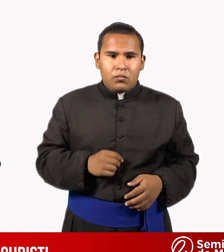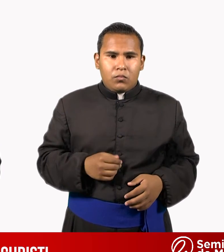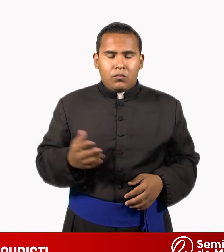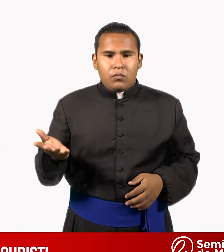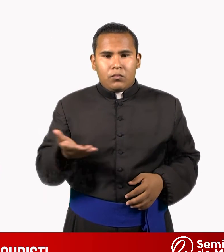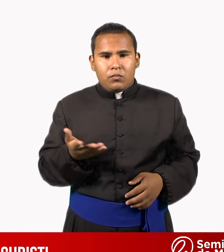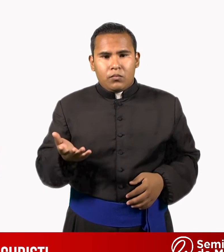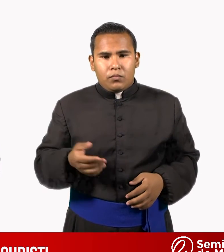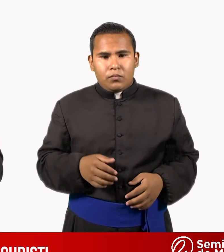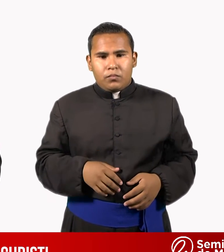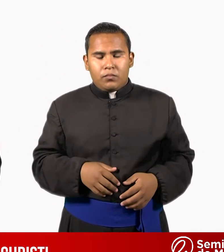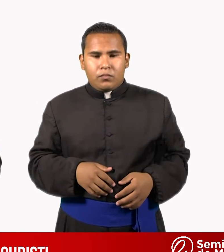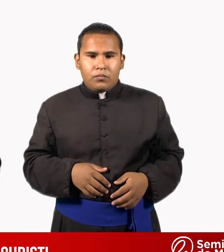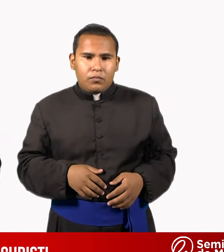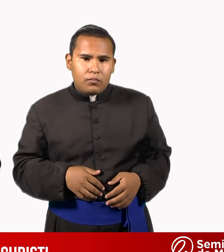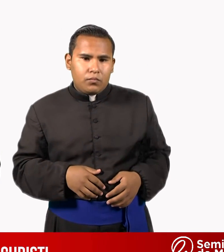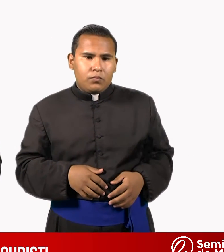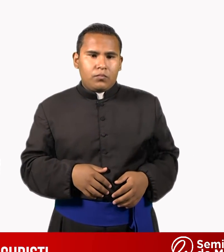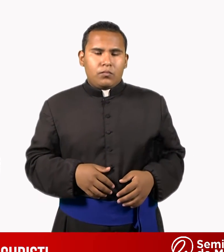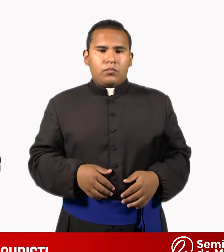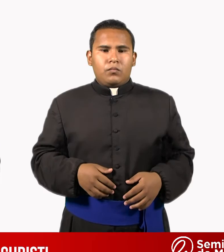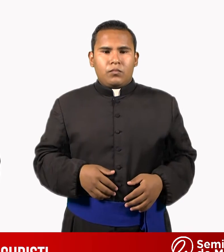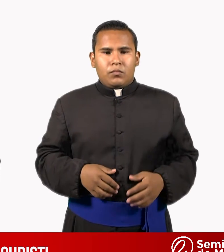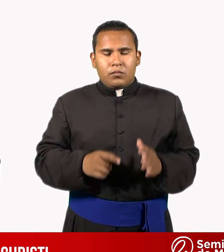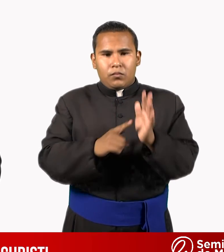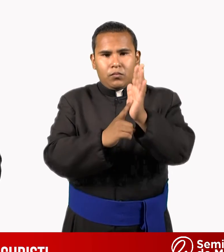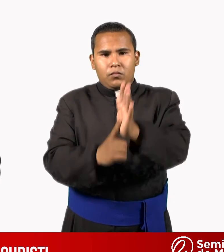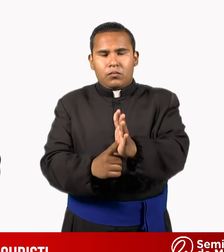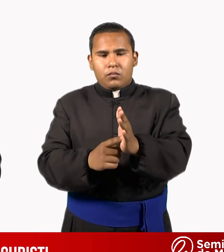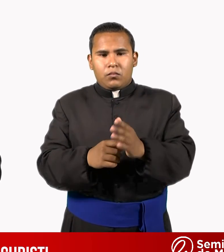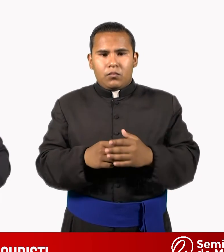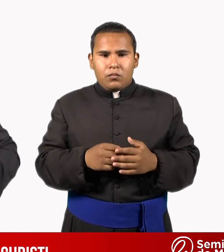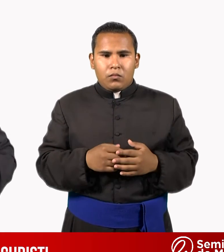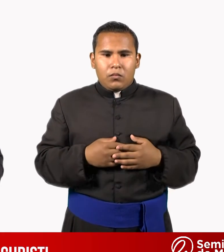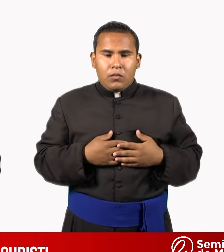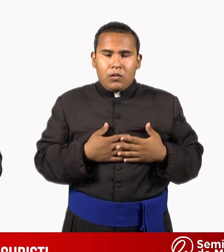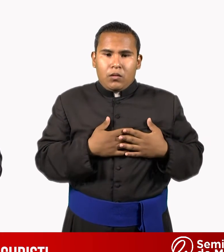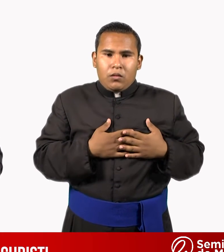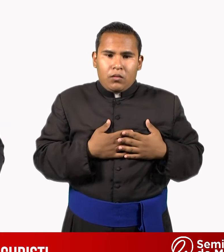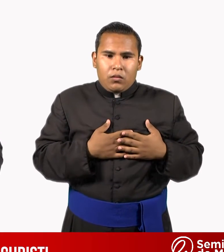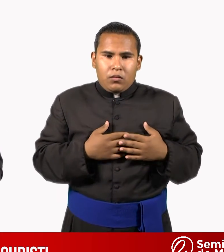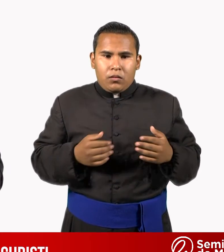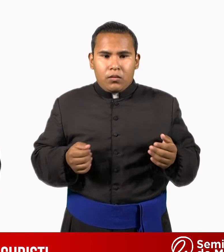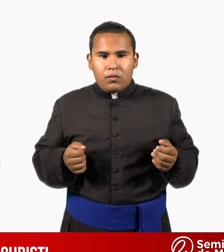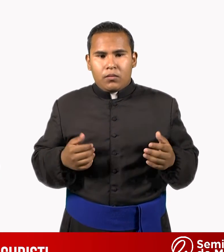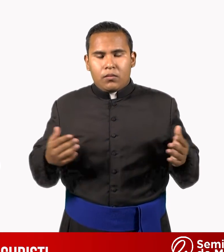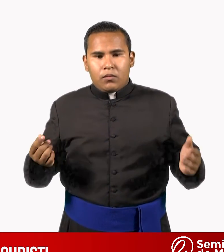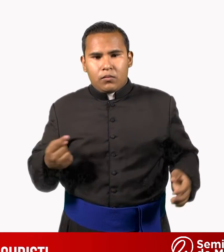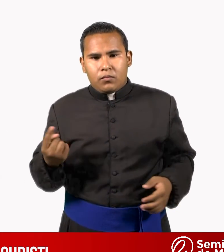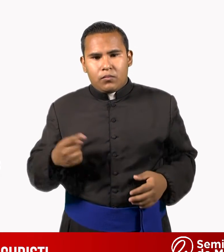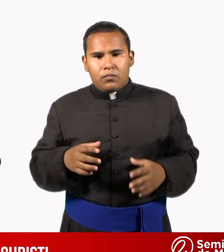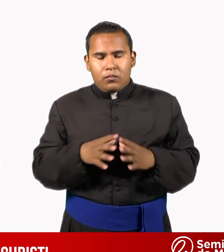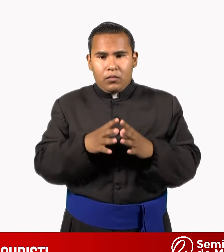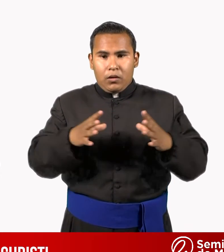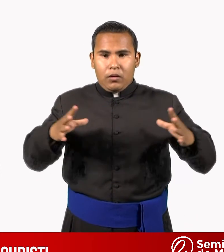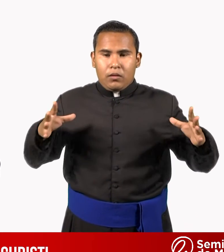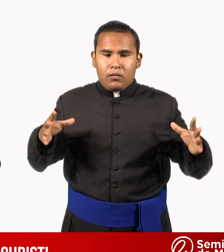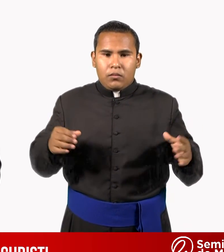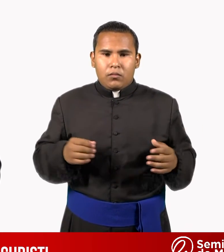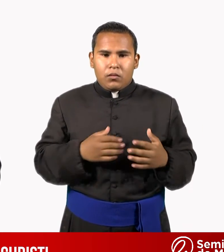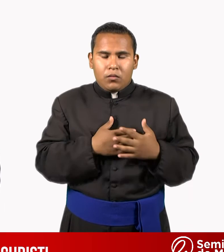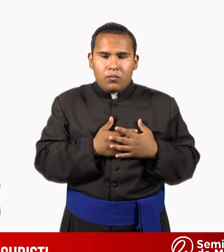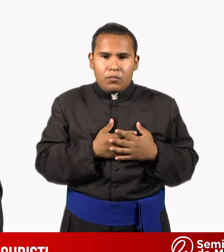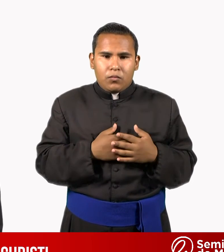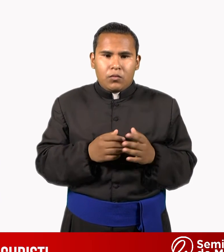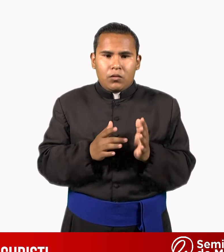Es un acto de manifestar nuestro grande amor. ¿Por qué? Porque grande fue el amor de Cristo